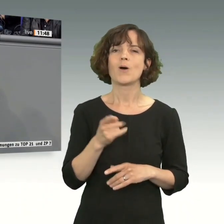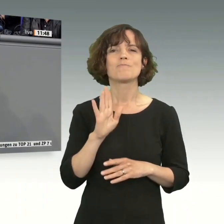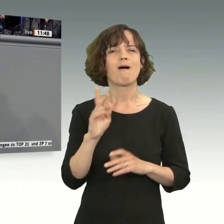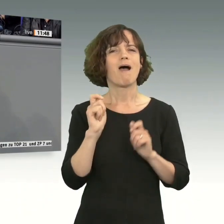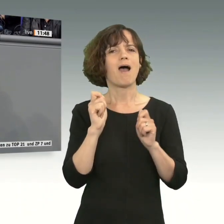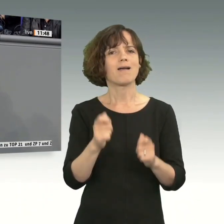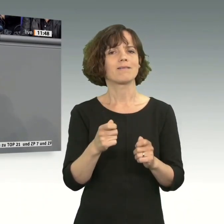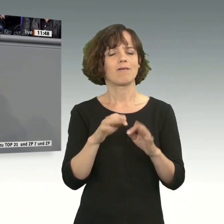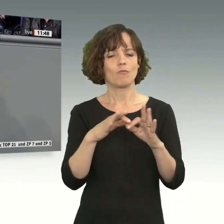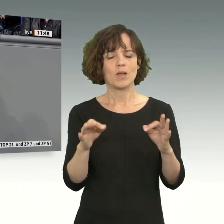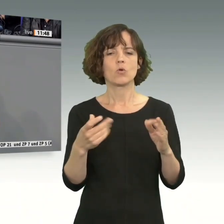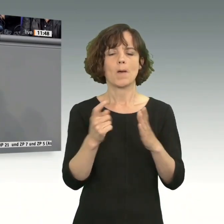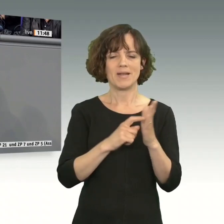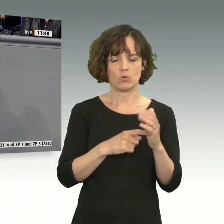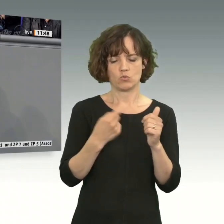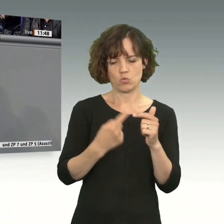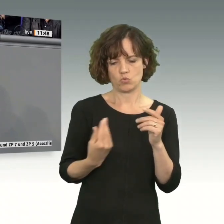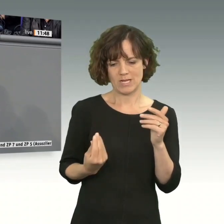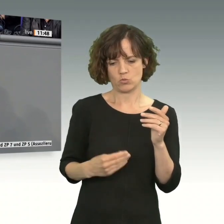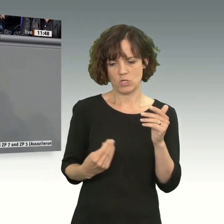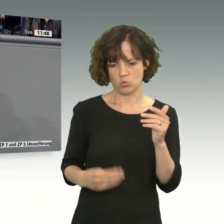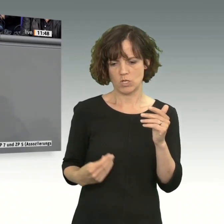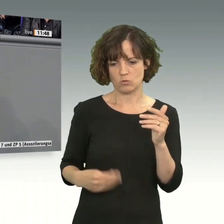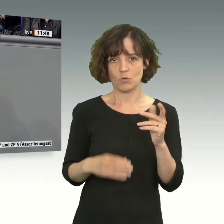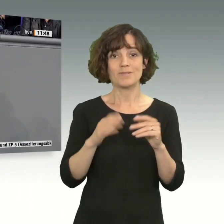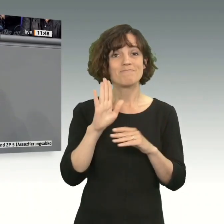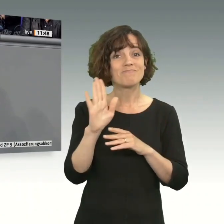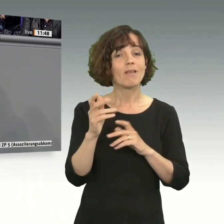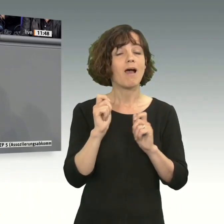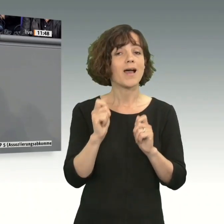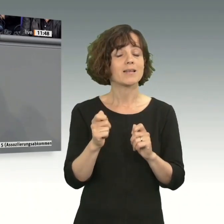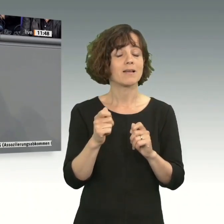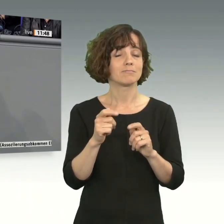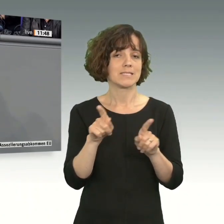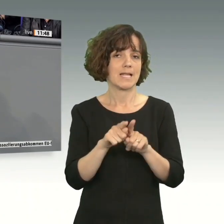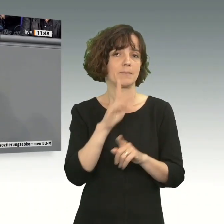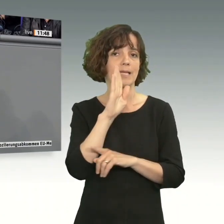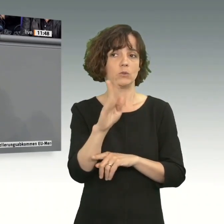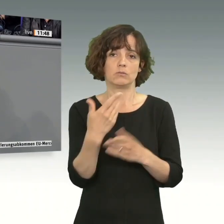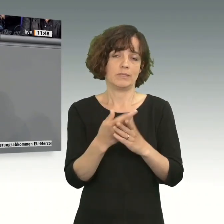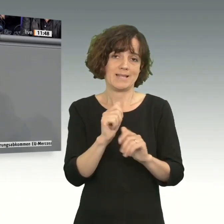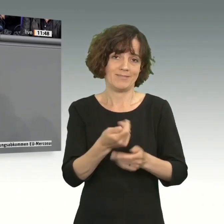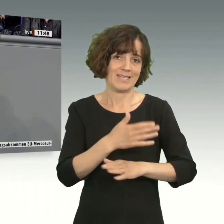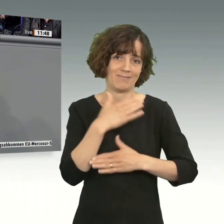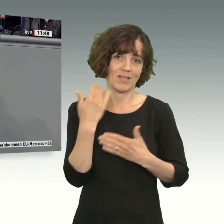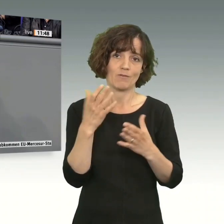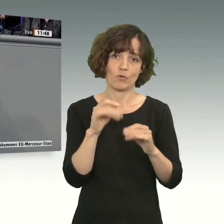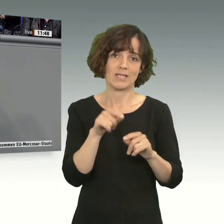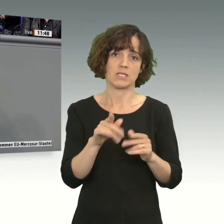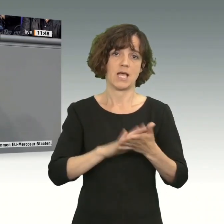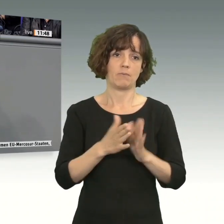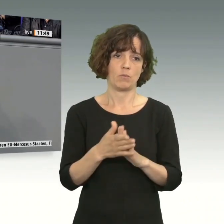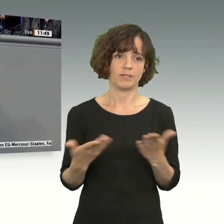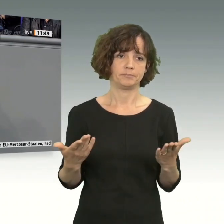formulieren Sie dann noch mal Bedingungen. Insofern auch Ihr Antrag atmet diesen Geist. Und es ist in der Hinsicht keine Hilfe für dieses Abkommen.